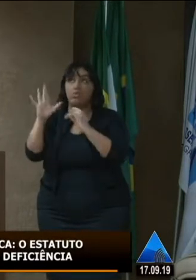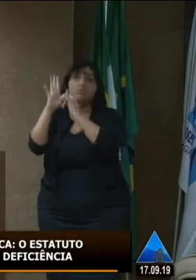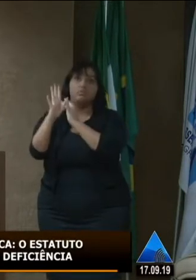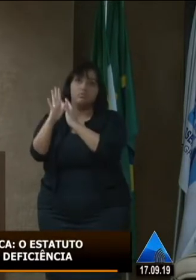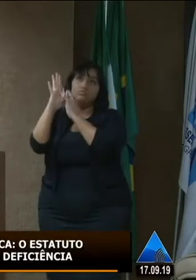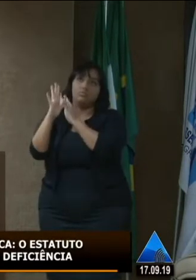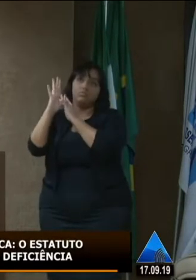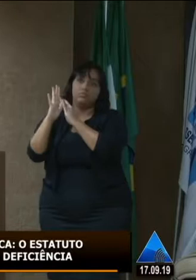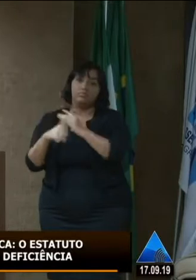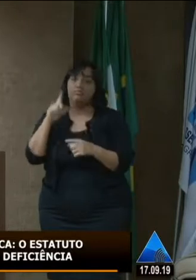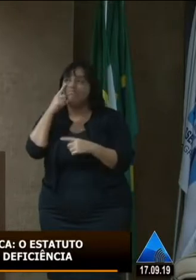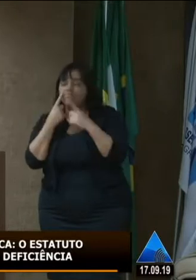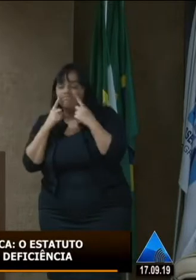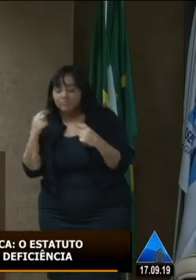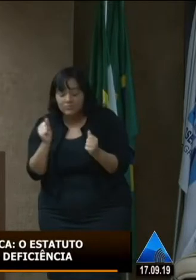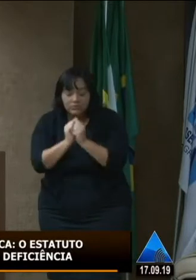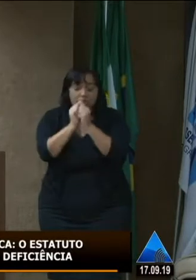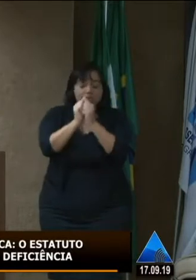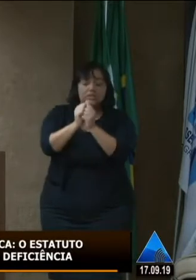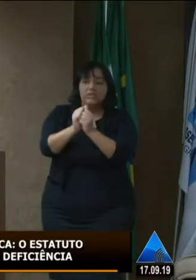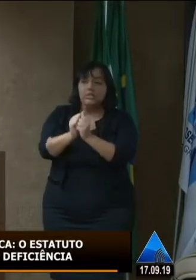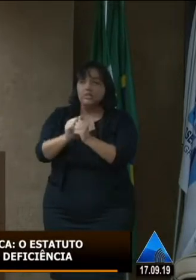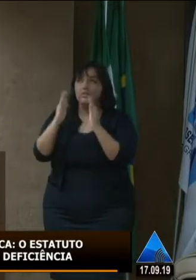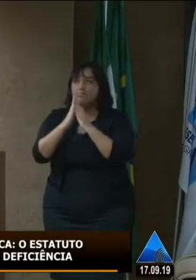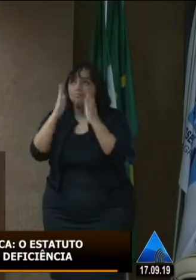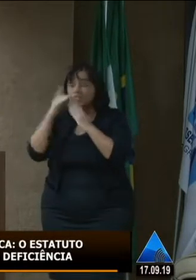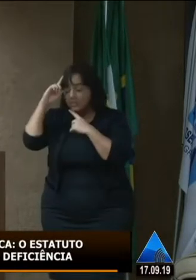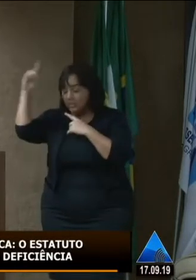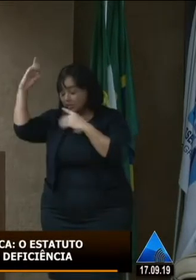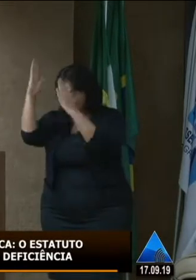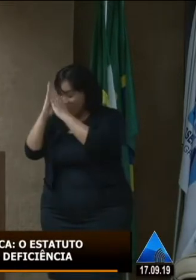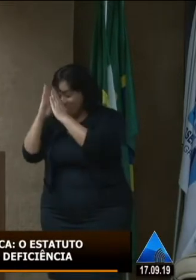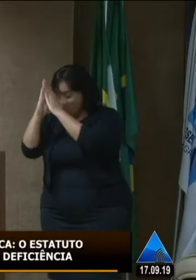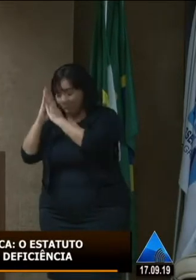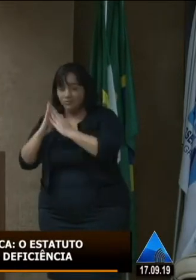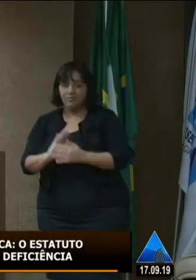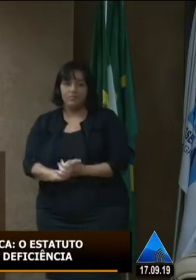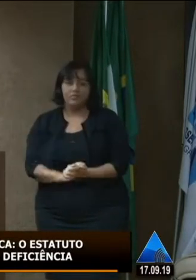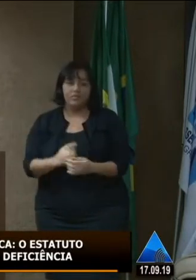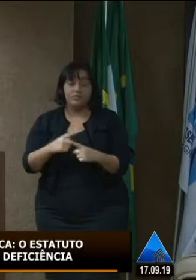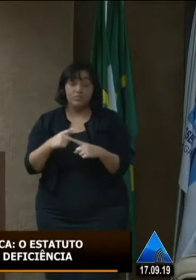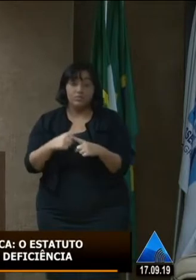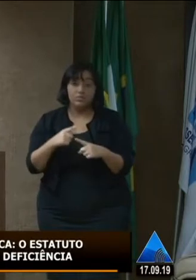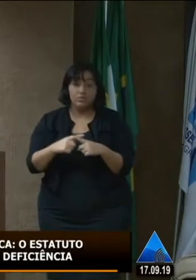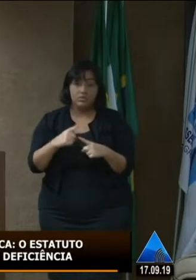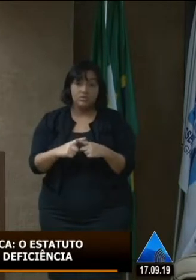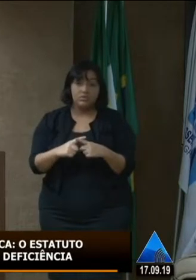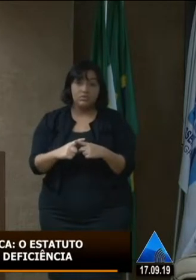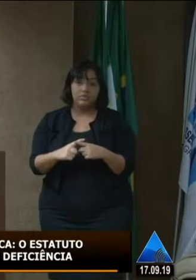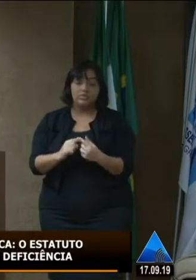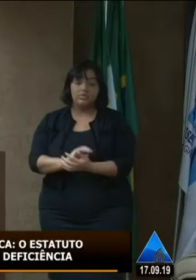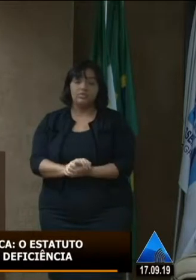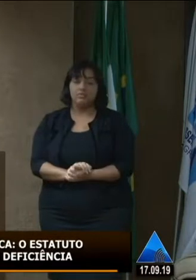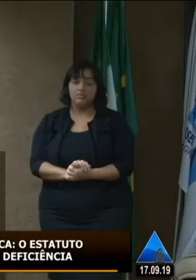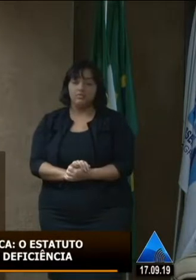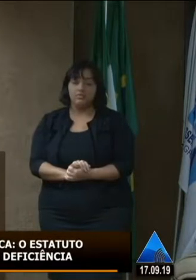deputado chorar junto e pedir a Deus que alguém olhe porque até as especialidades estão se voltando contra